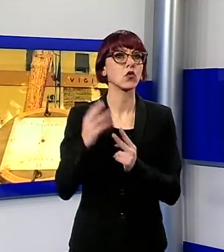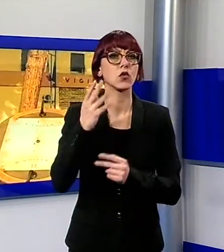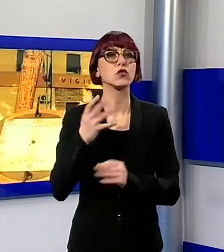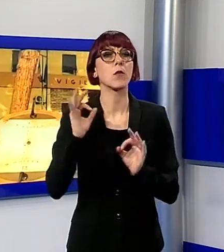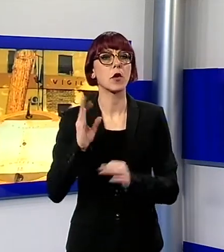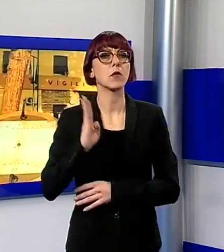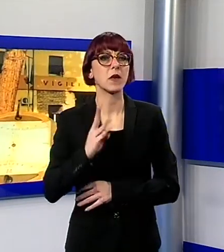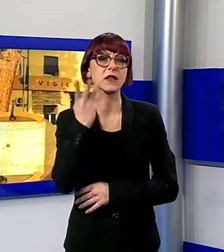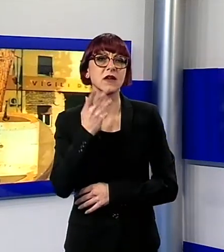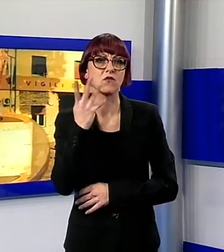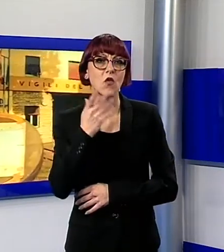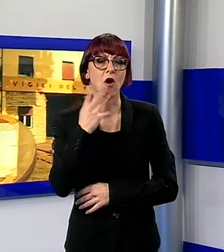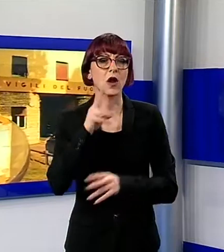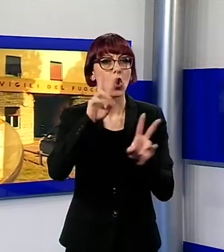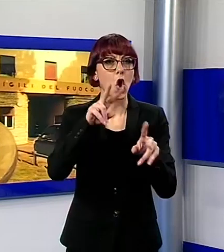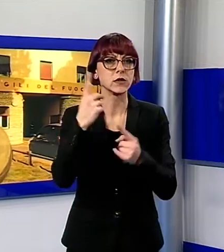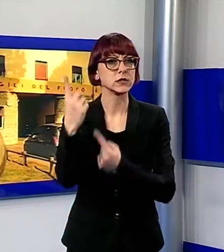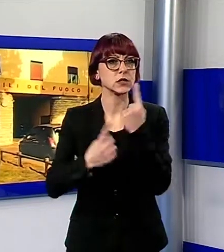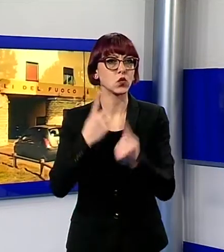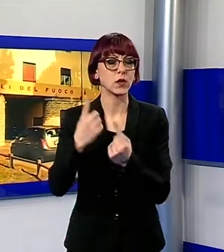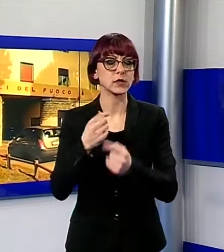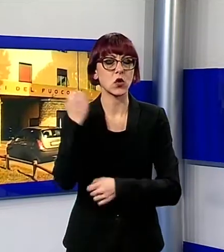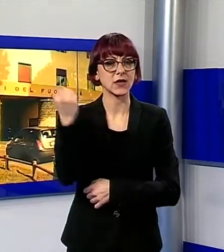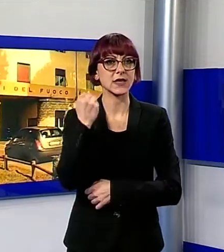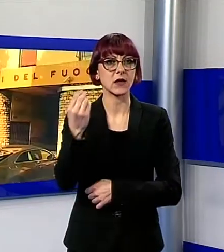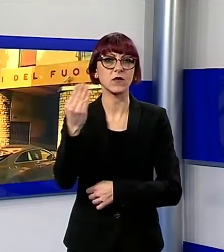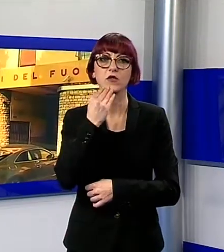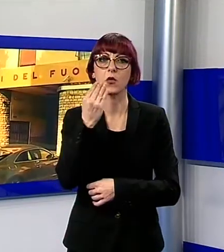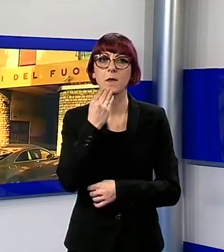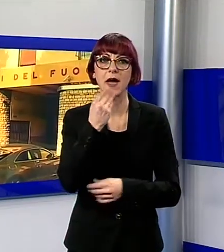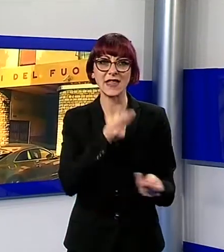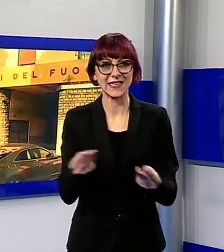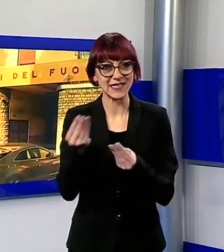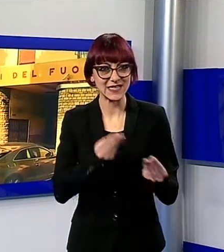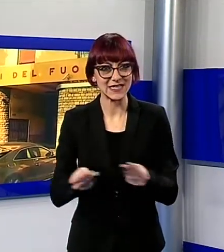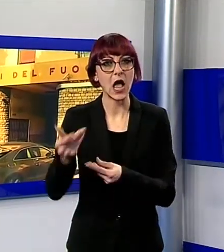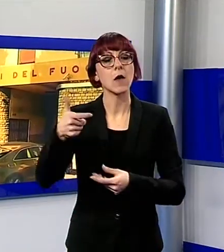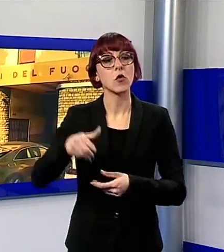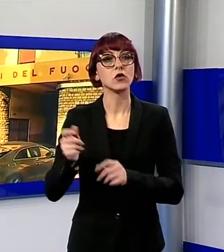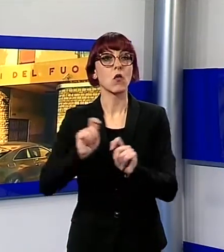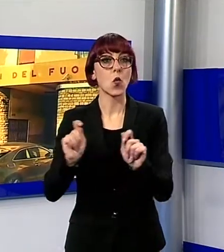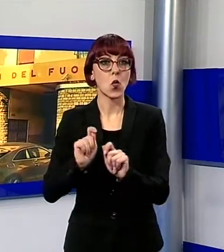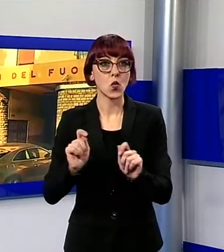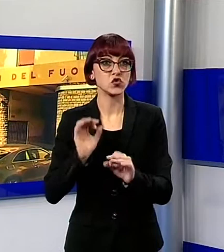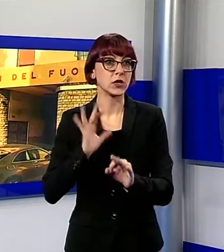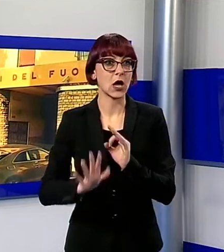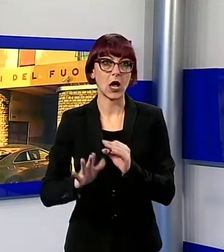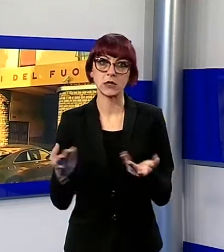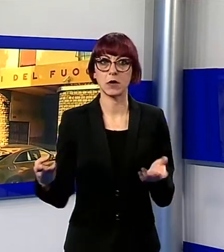verificare la situazione del servizio Mensa, dopo le proteste di inizio anno per la chiusura della cucina espressa e l'arrivo dei pasti preconfezionati.